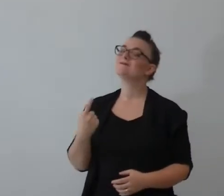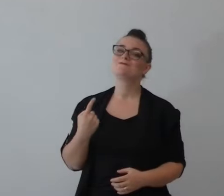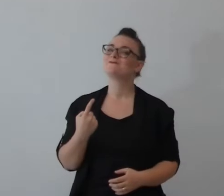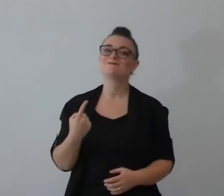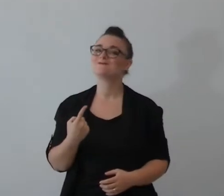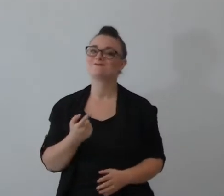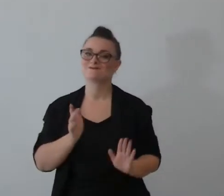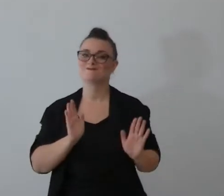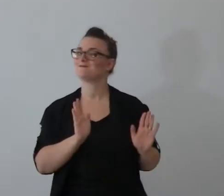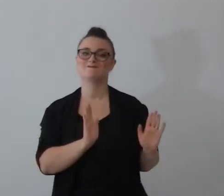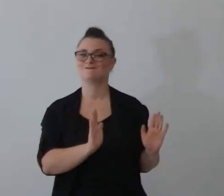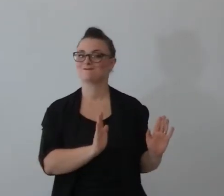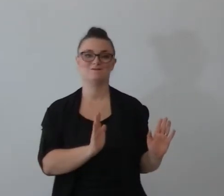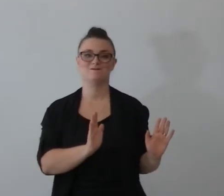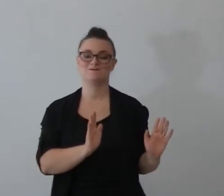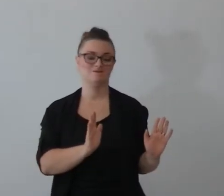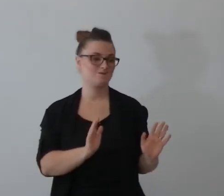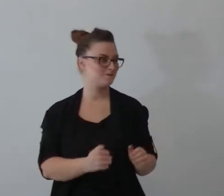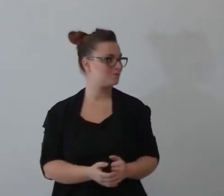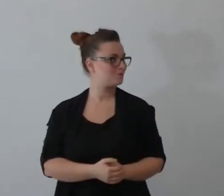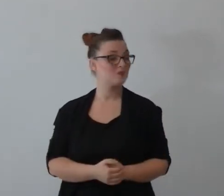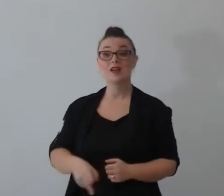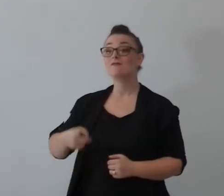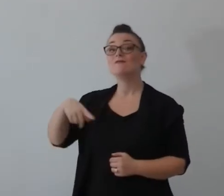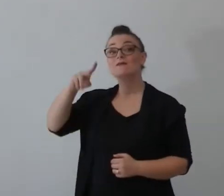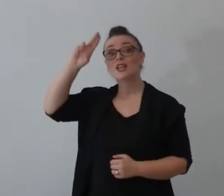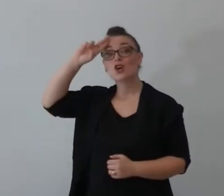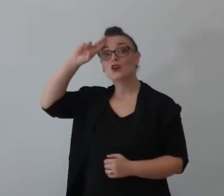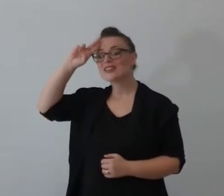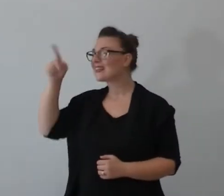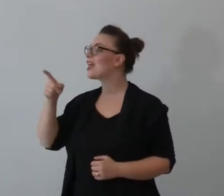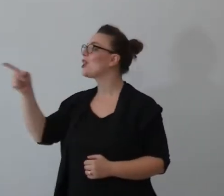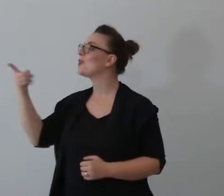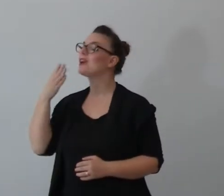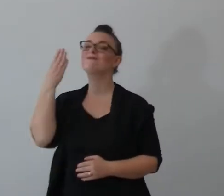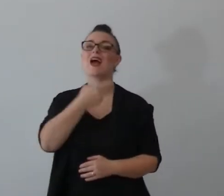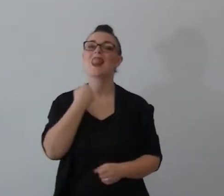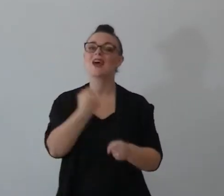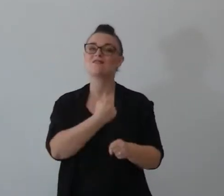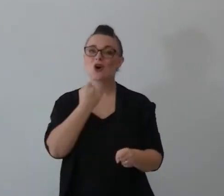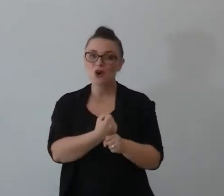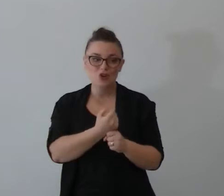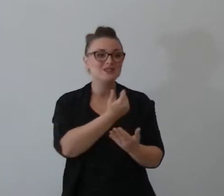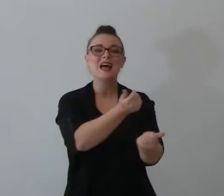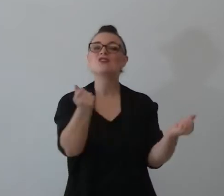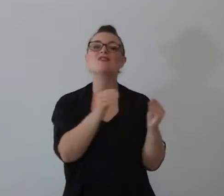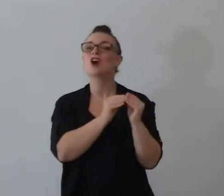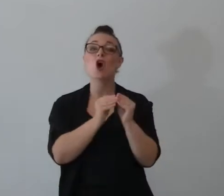sua maniera di salutare i lavoranti era di dire il Signore sia con voi e